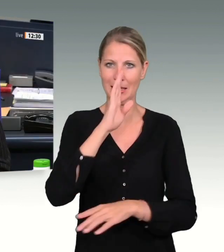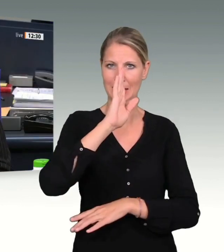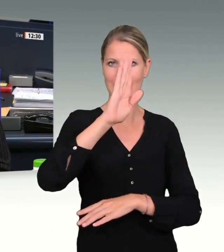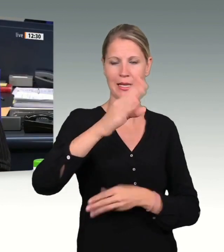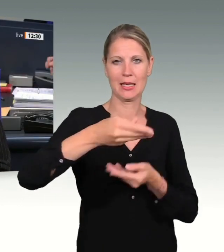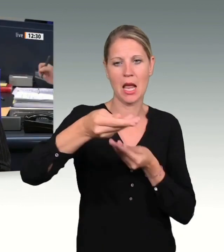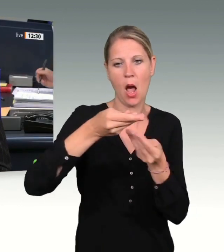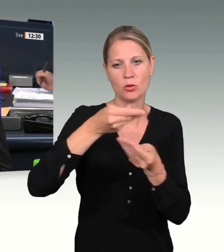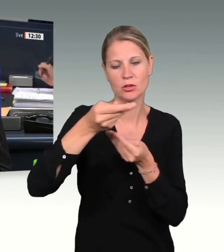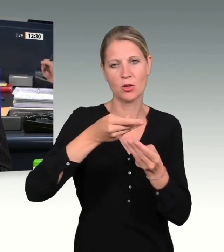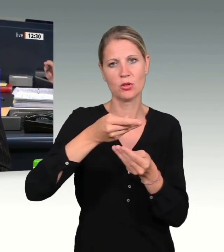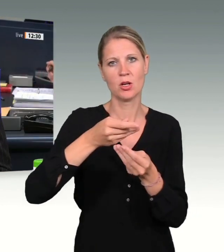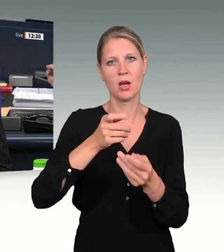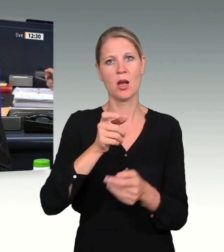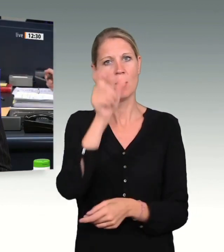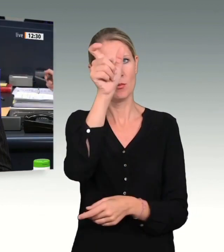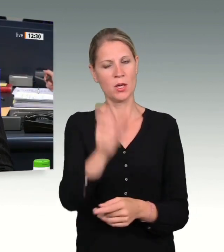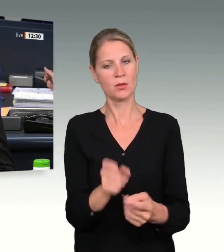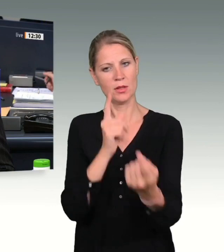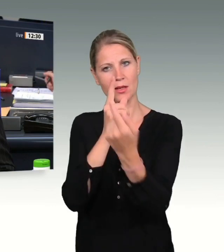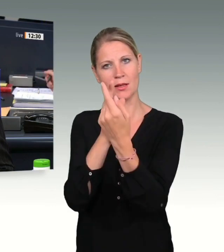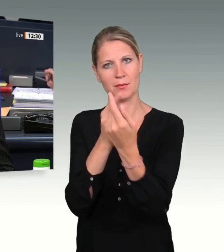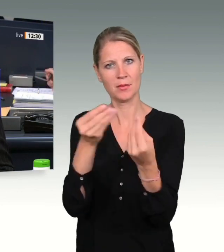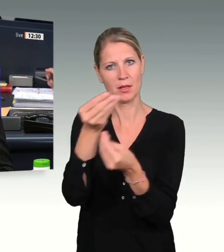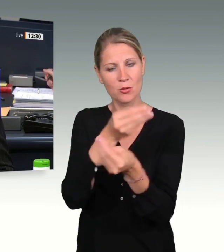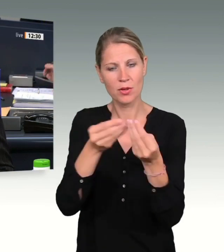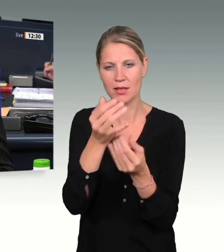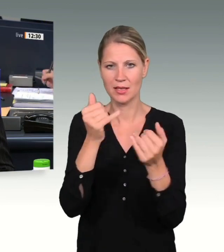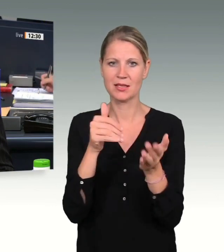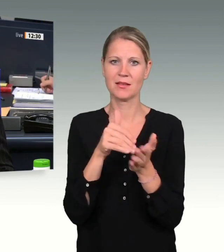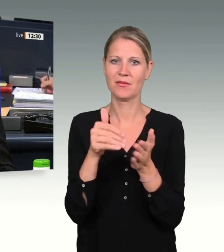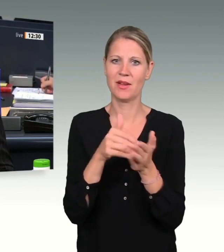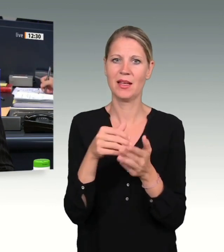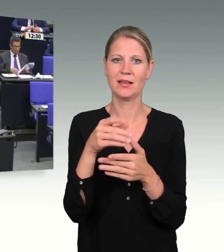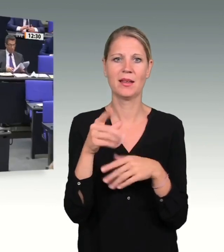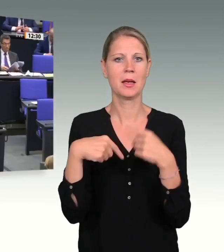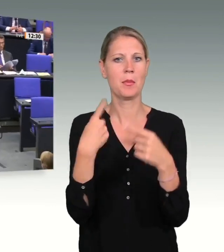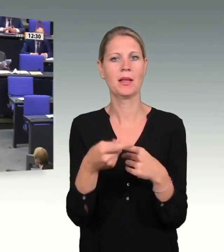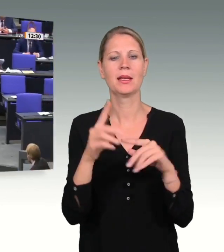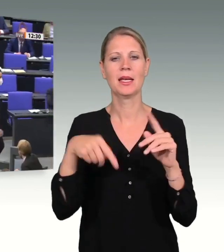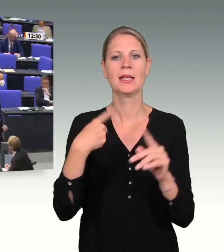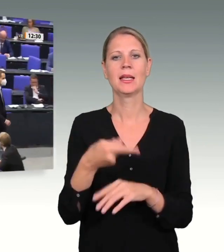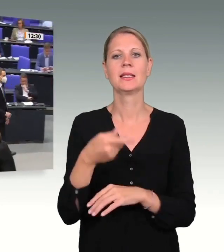weiter in der Debatte. Nächster Redner ist für die FDP-Fraktion Benjamin Strasser.